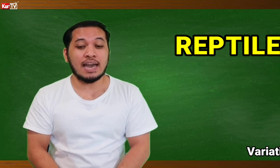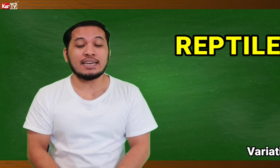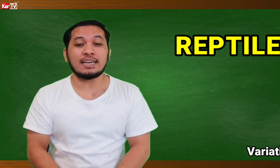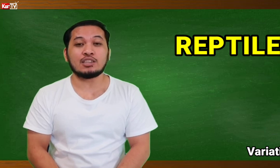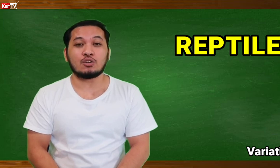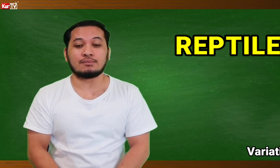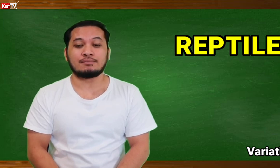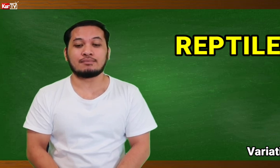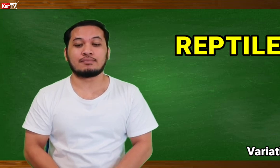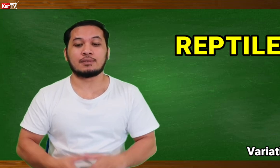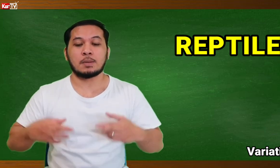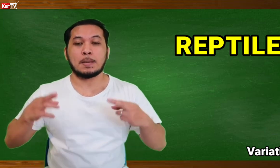ay ganito.